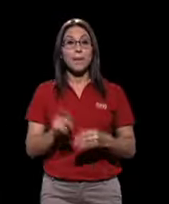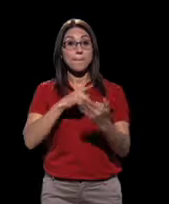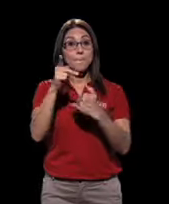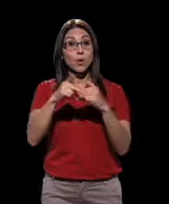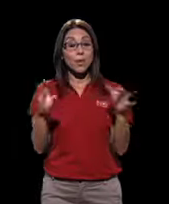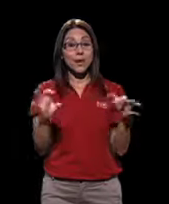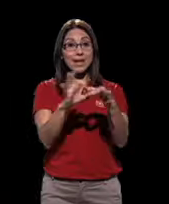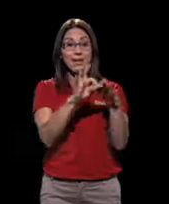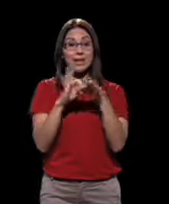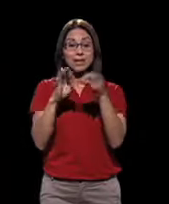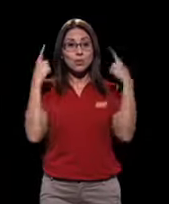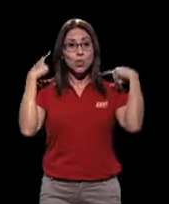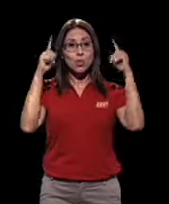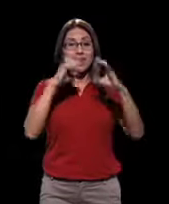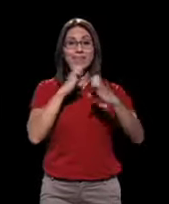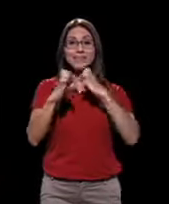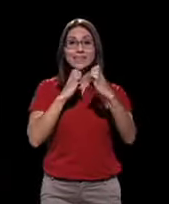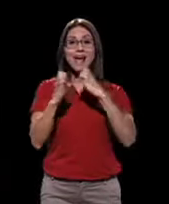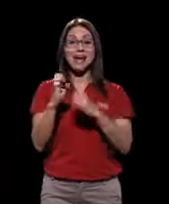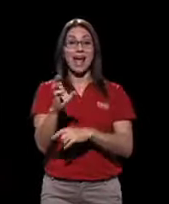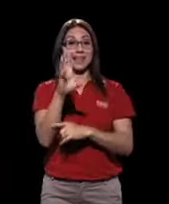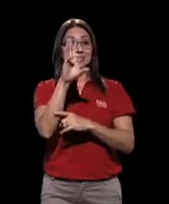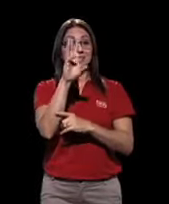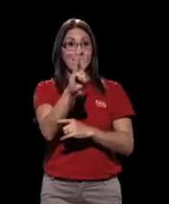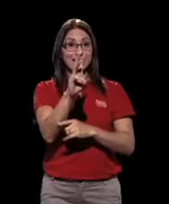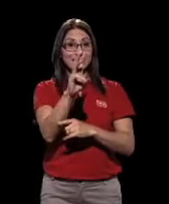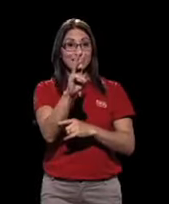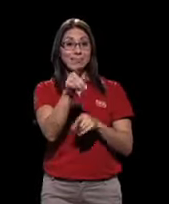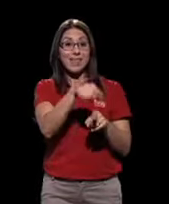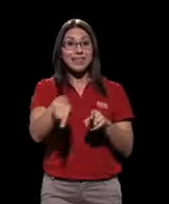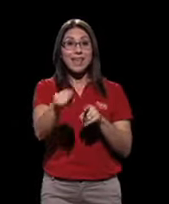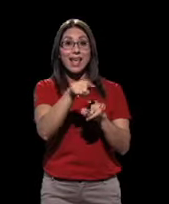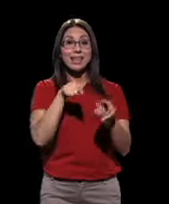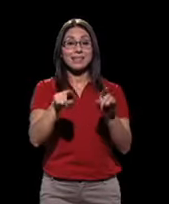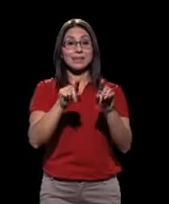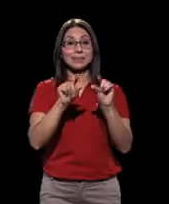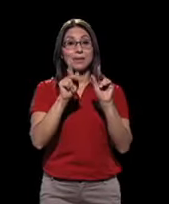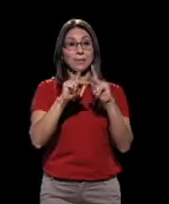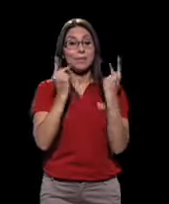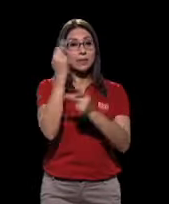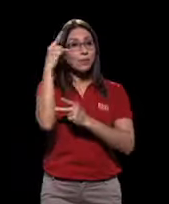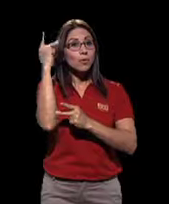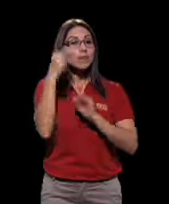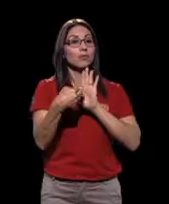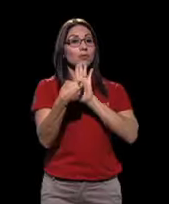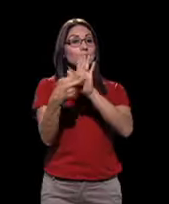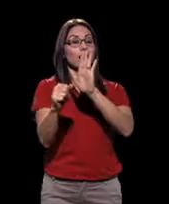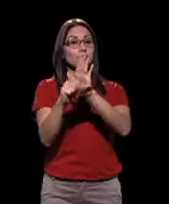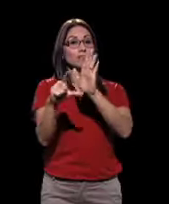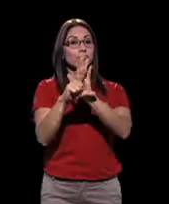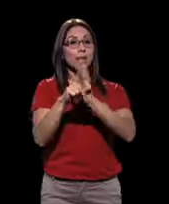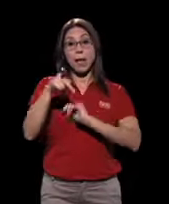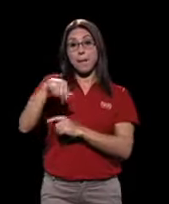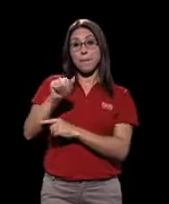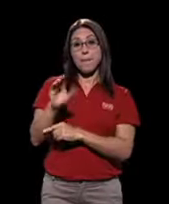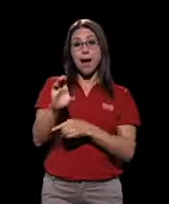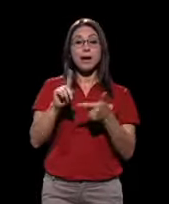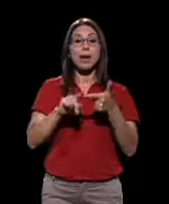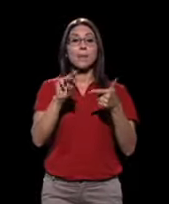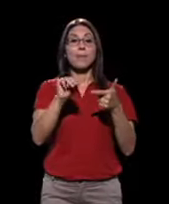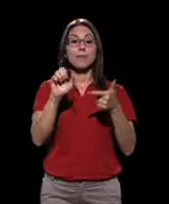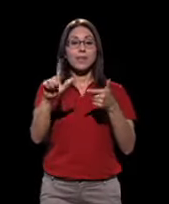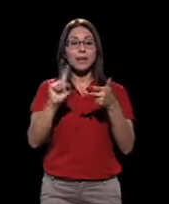Nexo logró entrevistar a miembros de seis de las nueve fracciones representadas en el plenario. Según representantes del PAC,